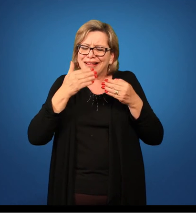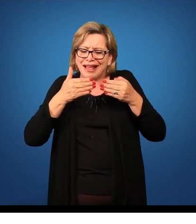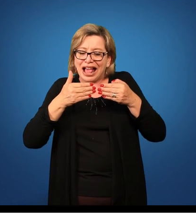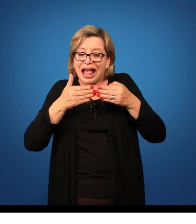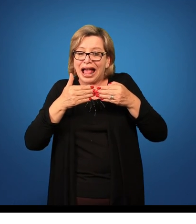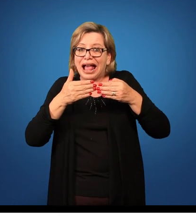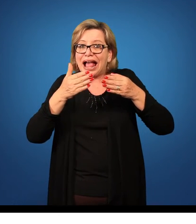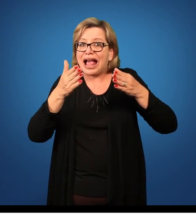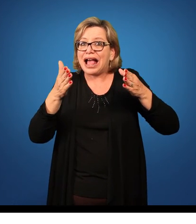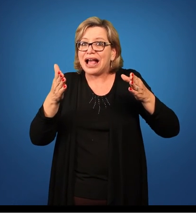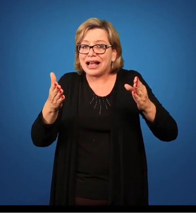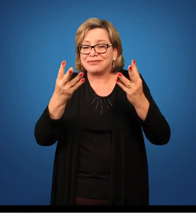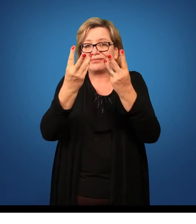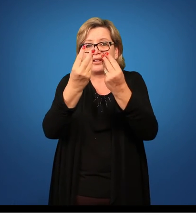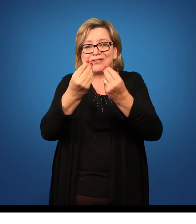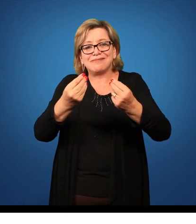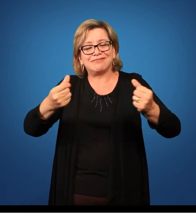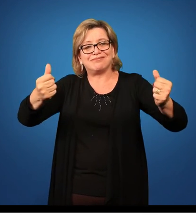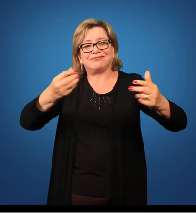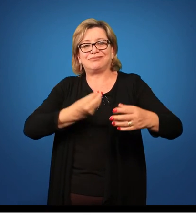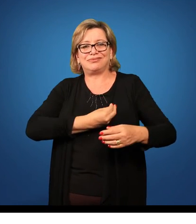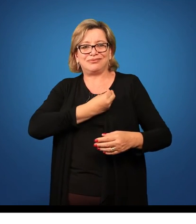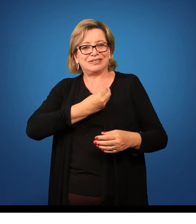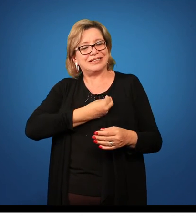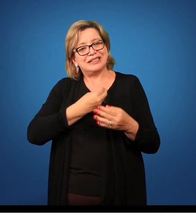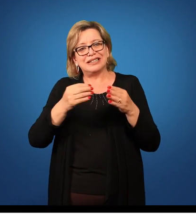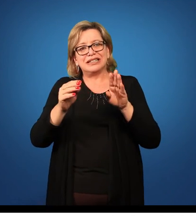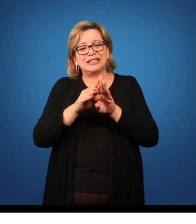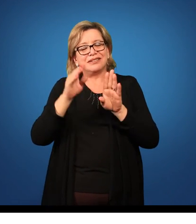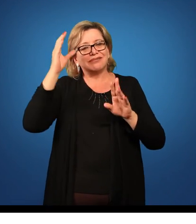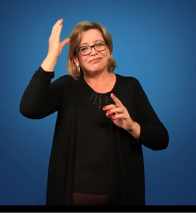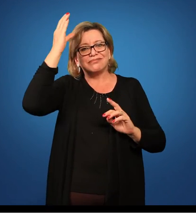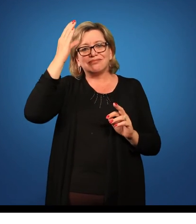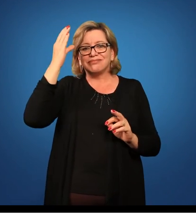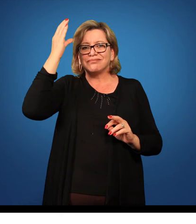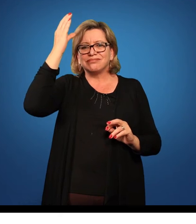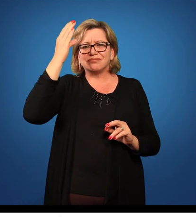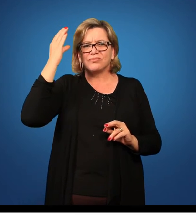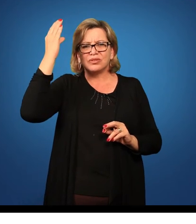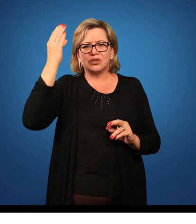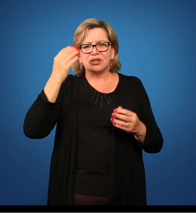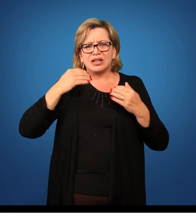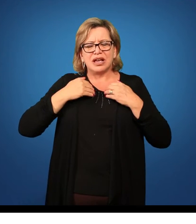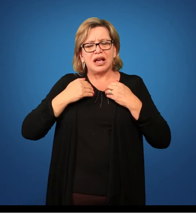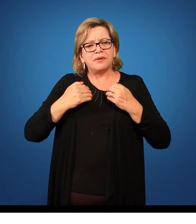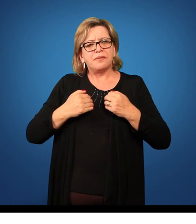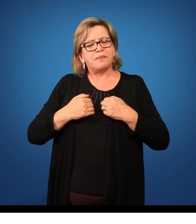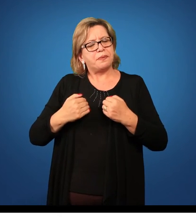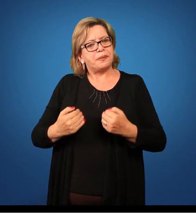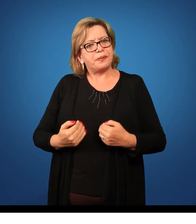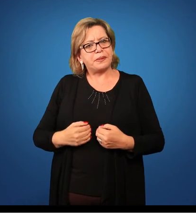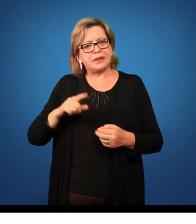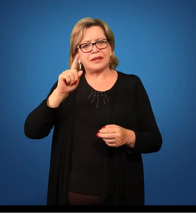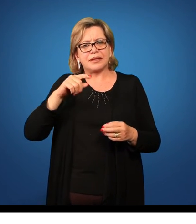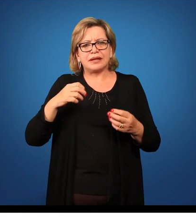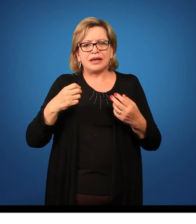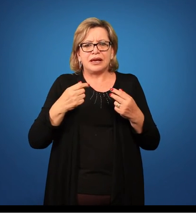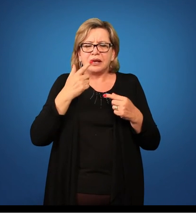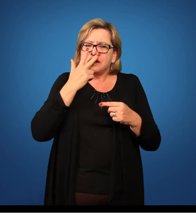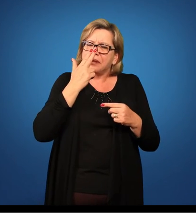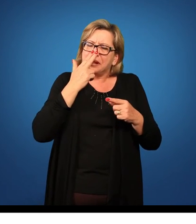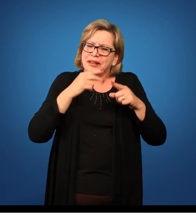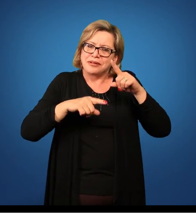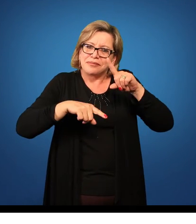para a qualidade de vida, para a consciência desse corpo, que é uma espécie de um